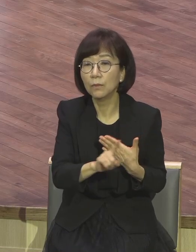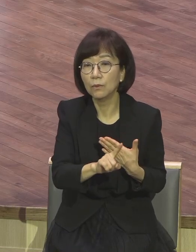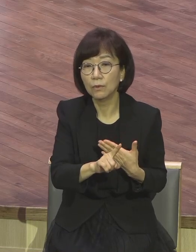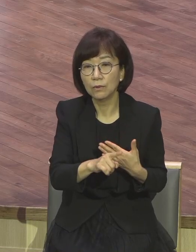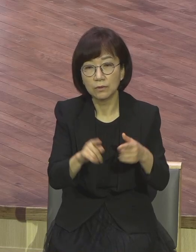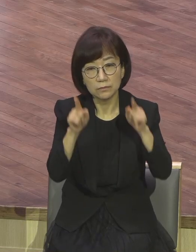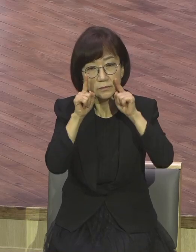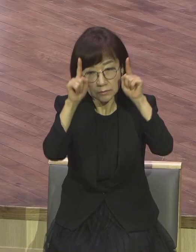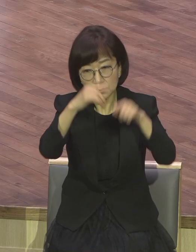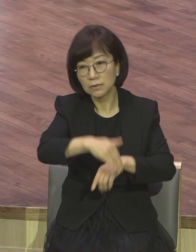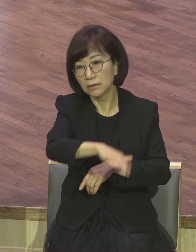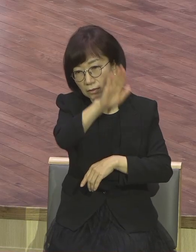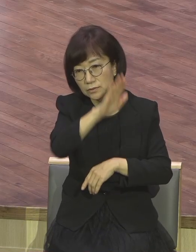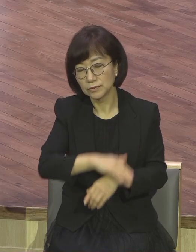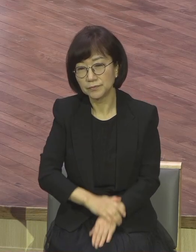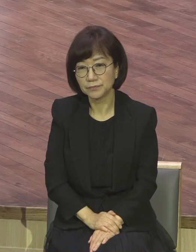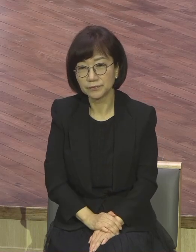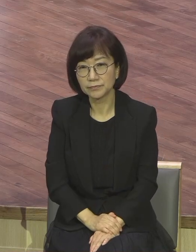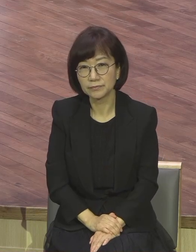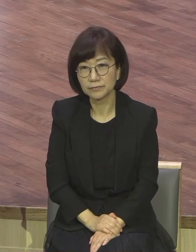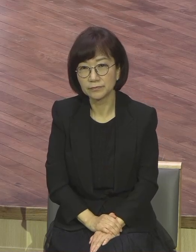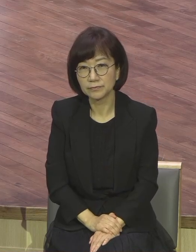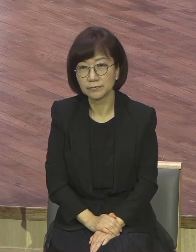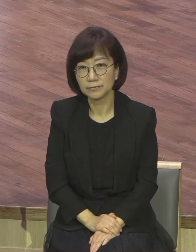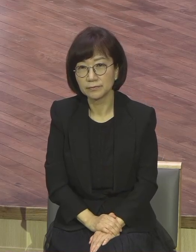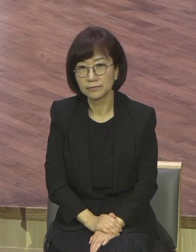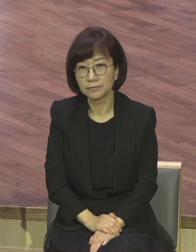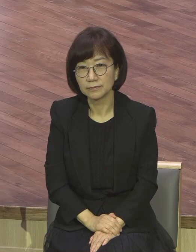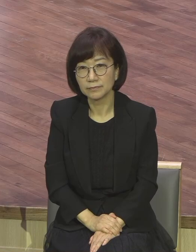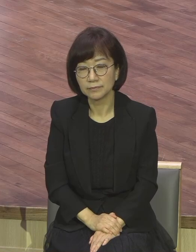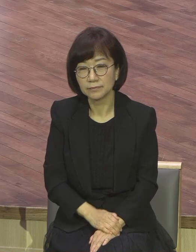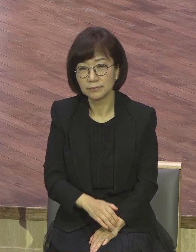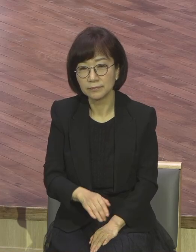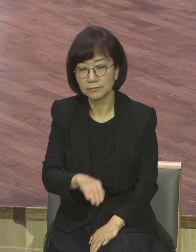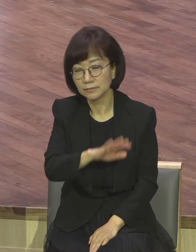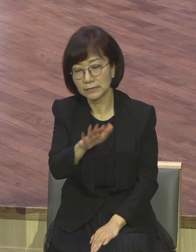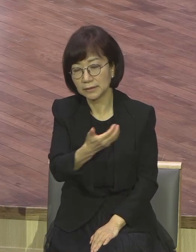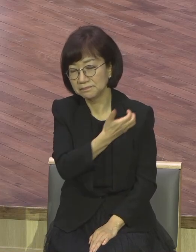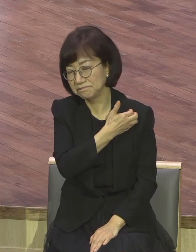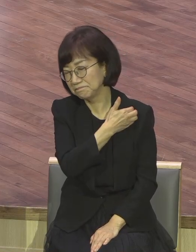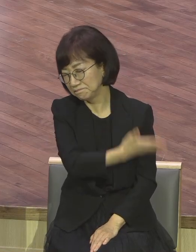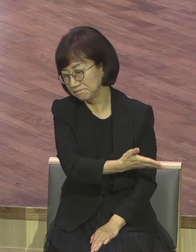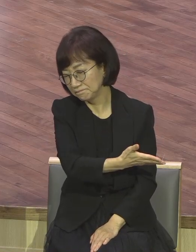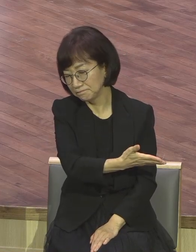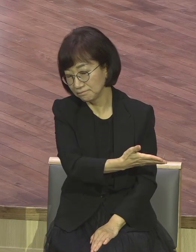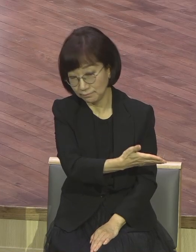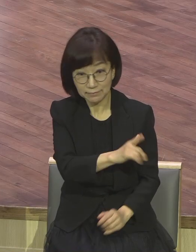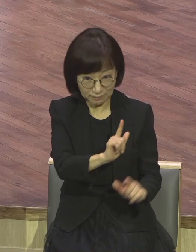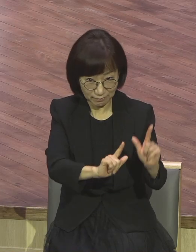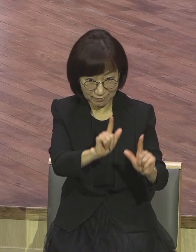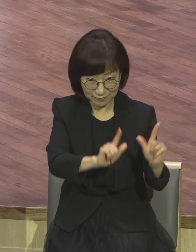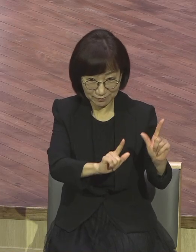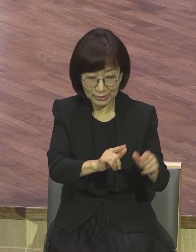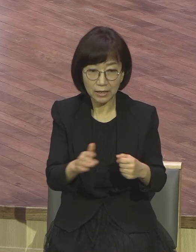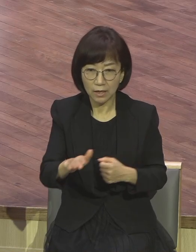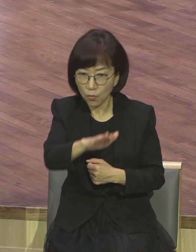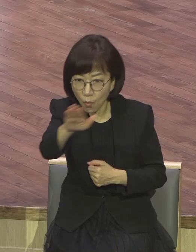갑니다. 방치해 놓은 상태. 그래서 우리가 온라인 새 생명 초청